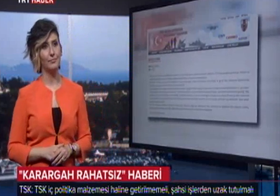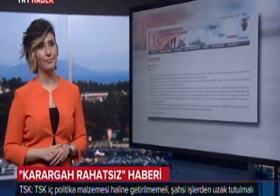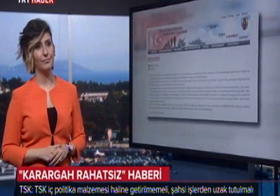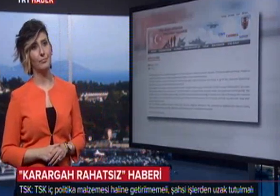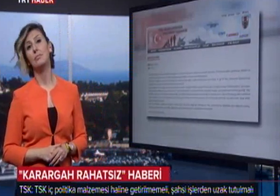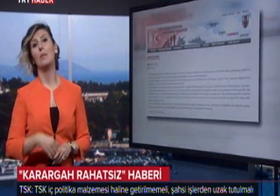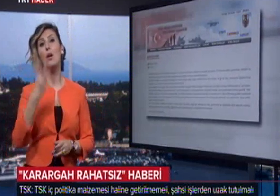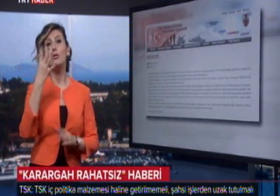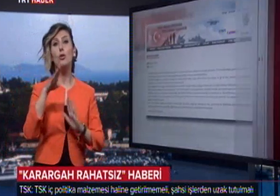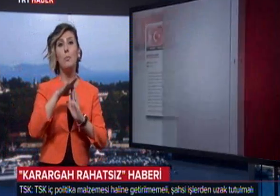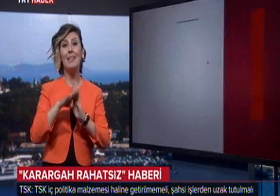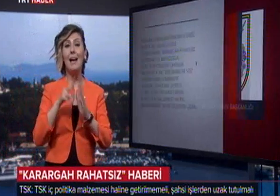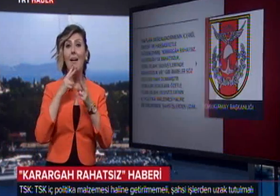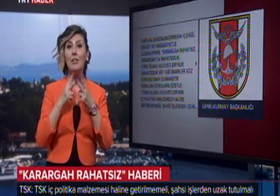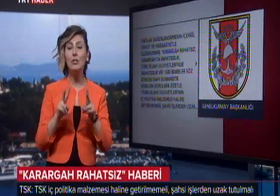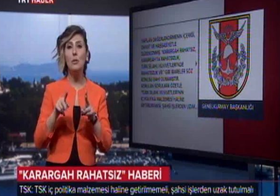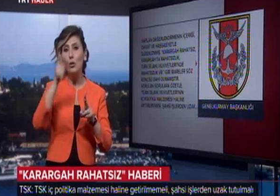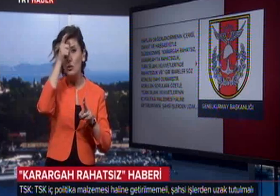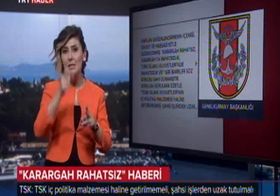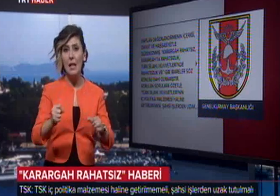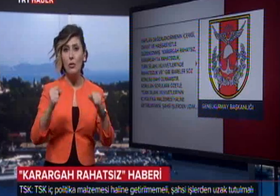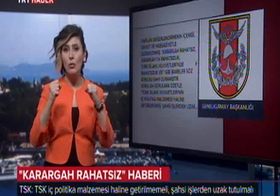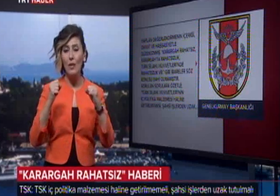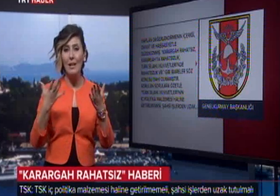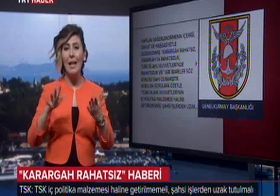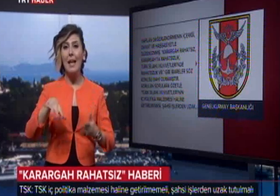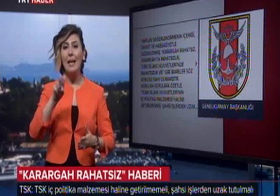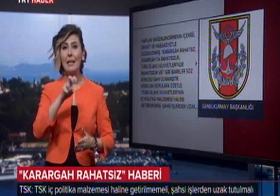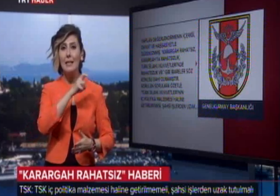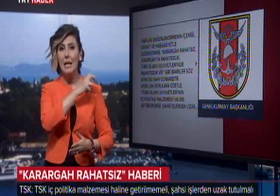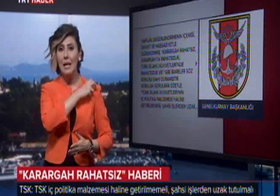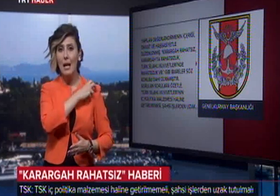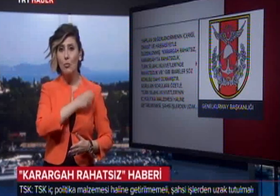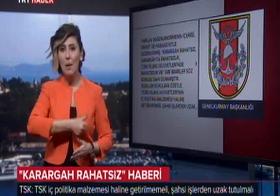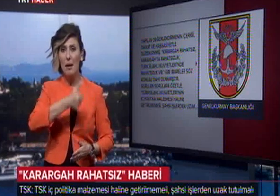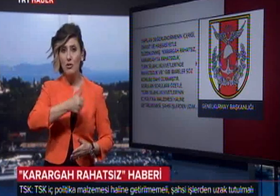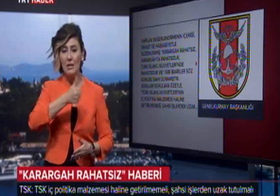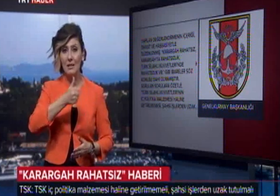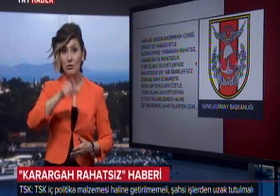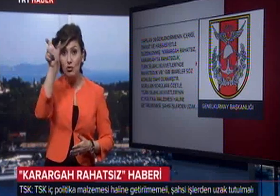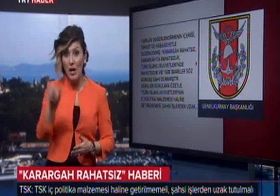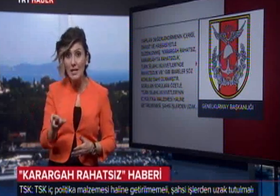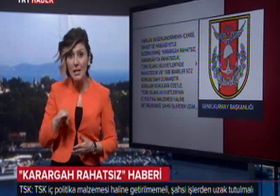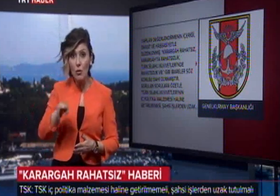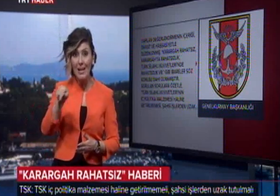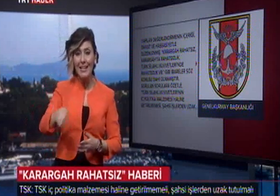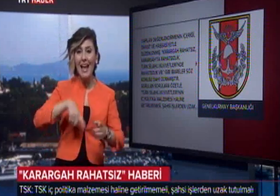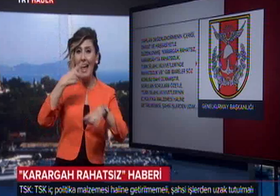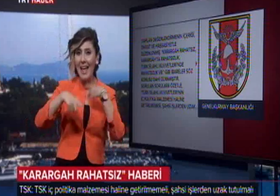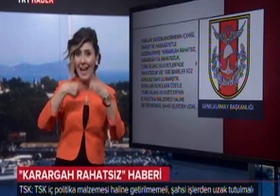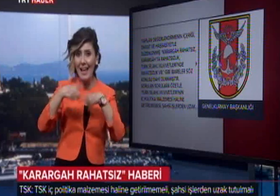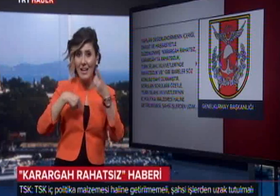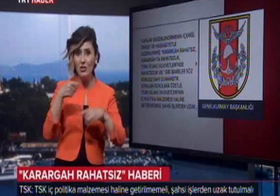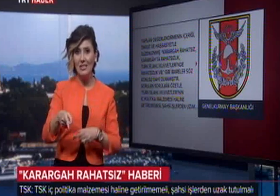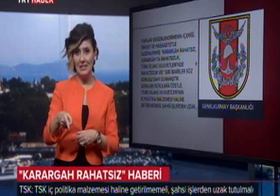Dört maddelik açıklamada Türk Silahlı Kuvvetleri'ne ve Genelkurmay Başkanı'nın şahsına yönelik